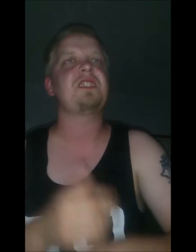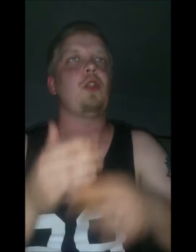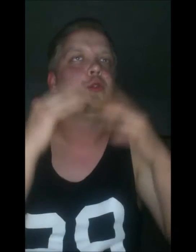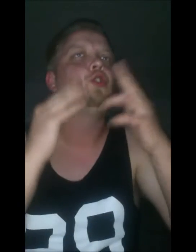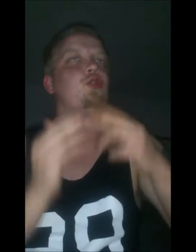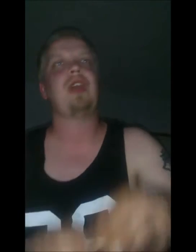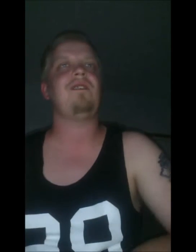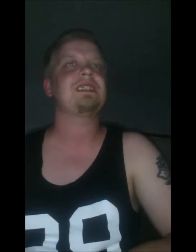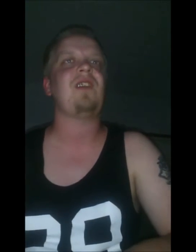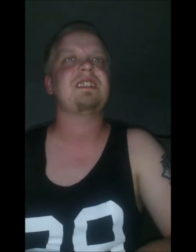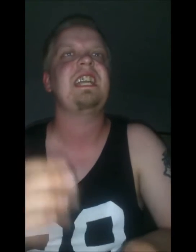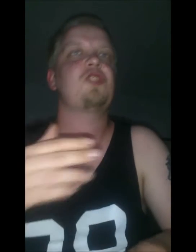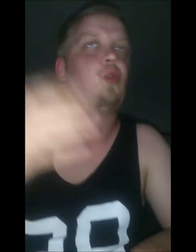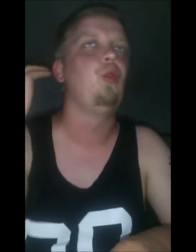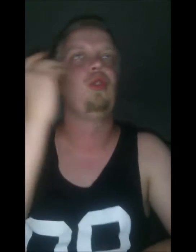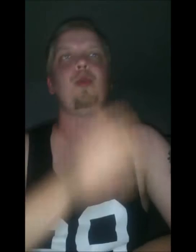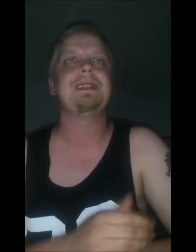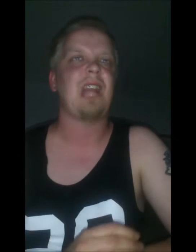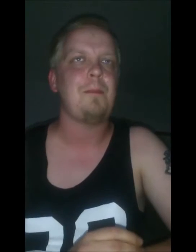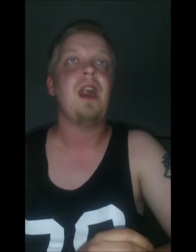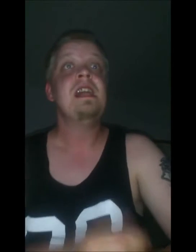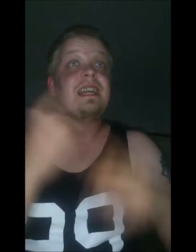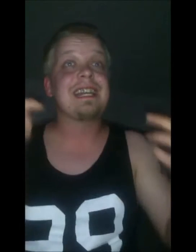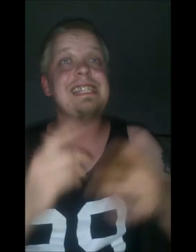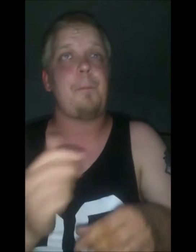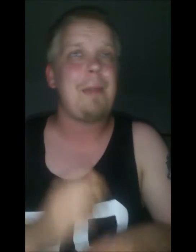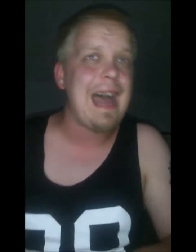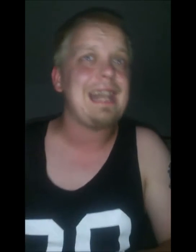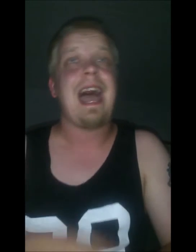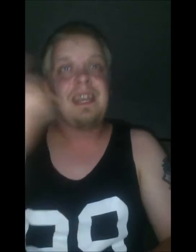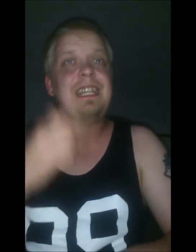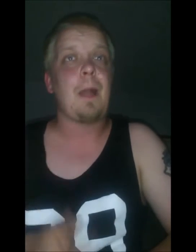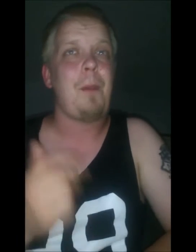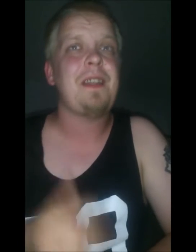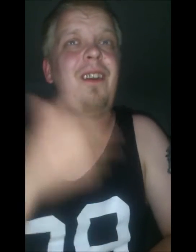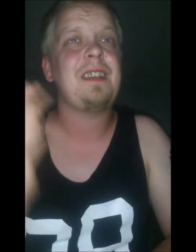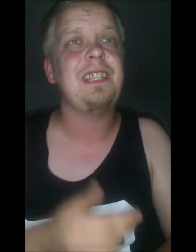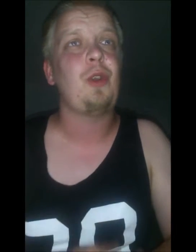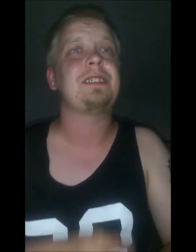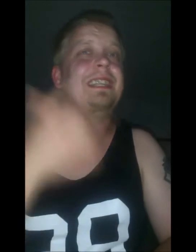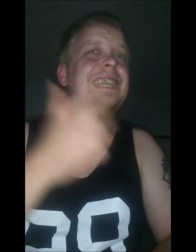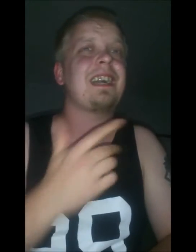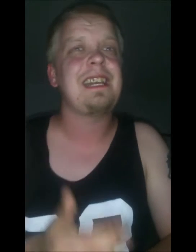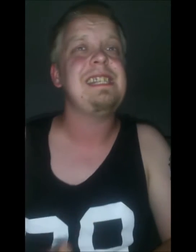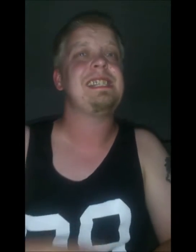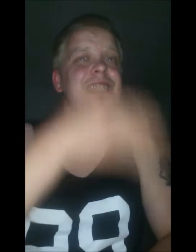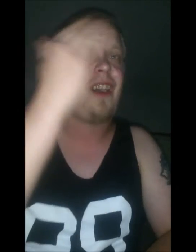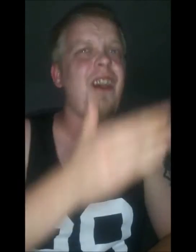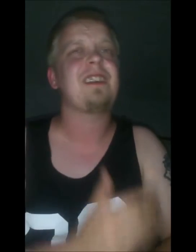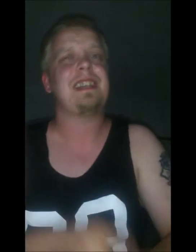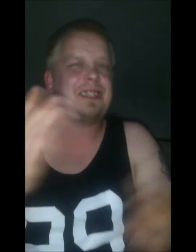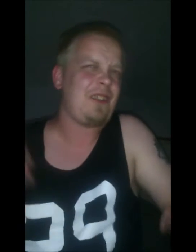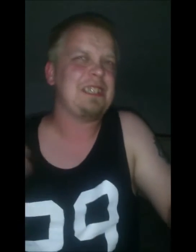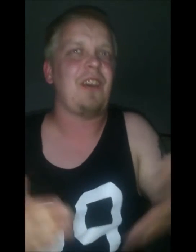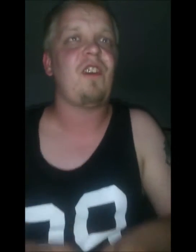Jaa, jaa ollut nyt taa matava tiedos hulluilta Kriisi päällä Ikä paina hartioita, ikä kriisi Ja agre tarvitaan